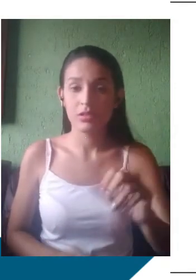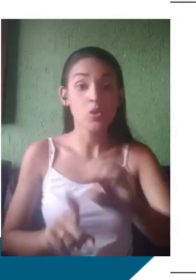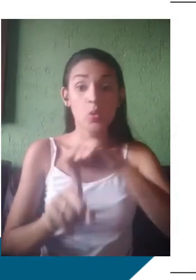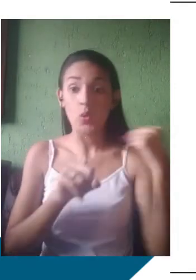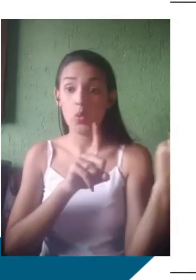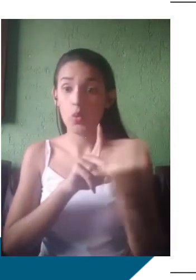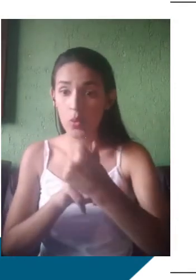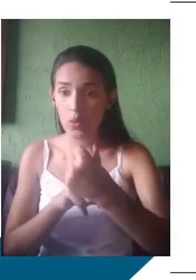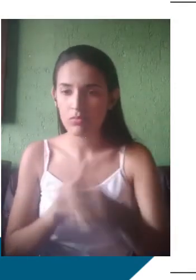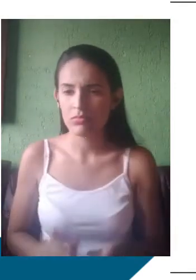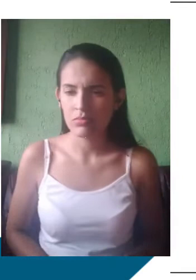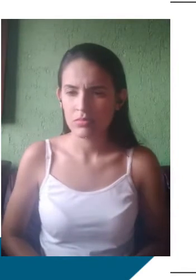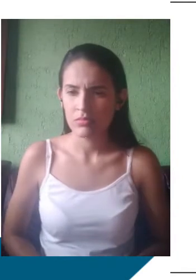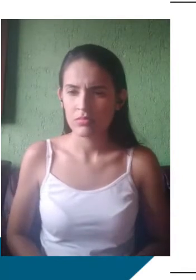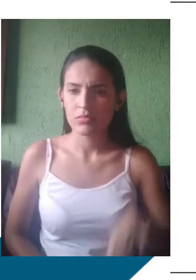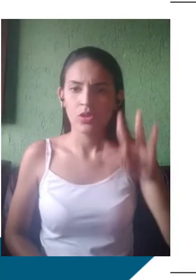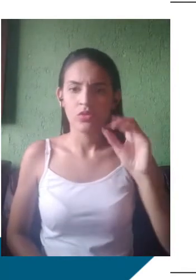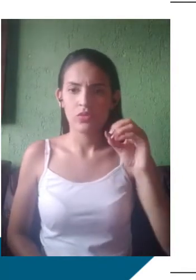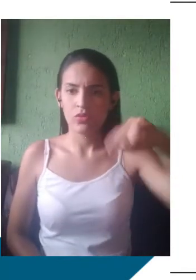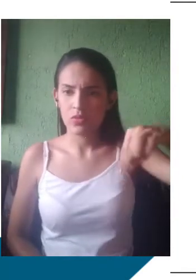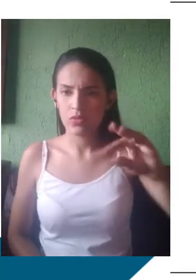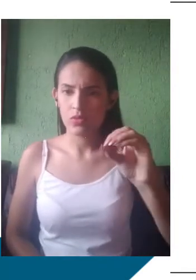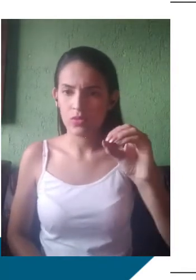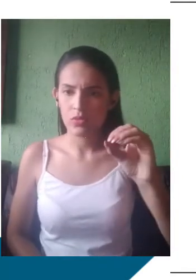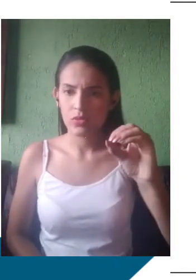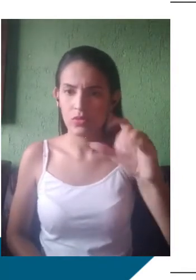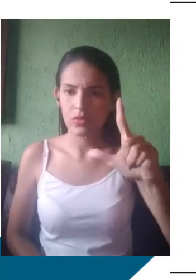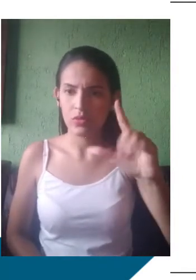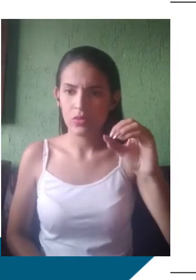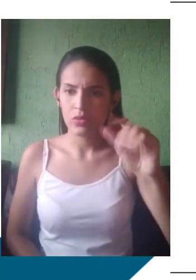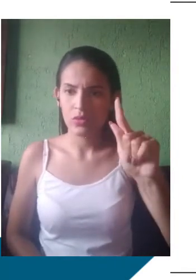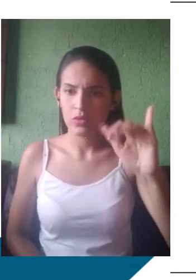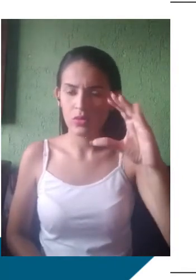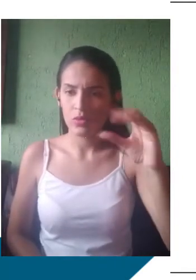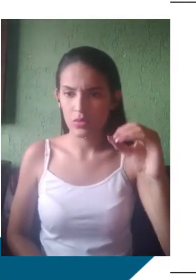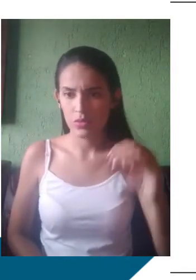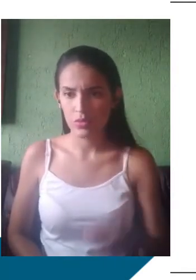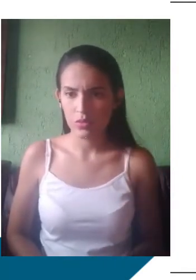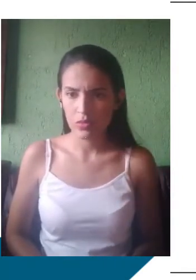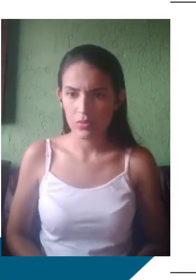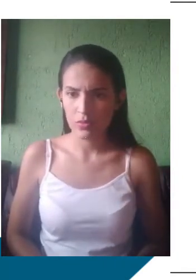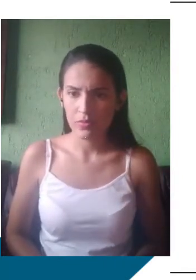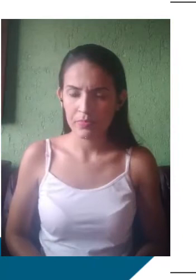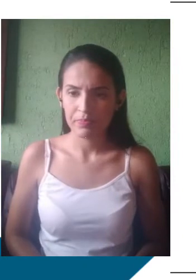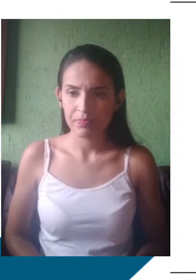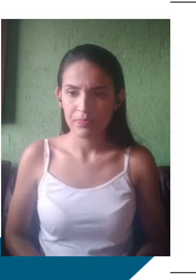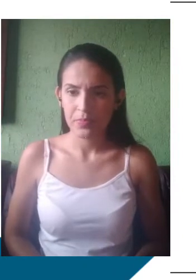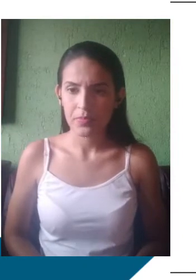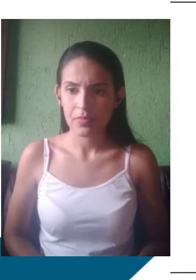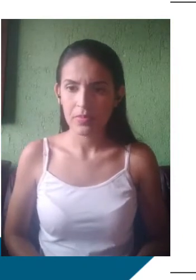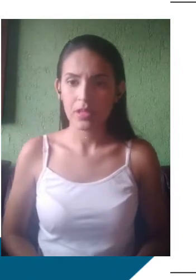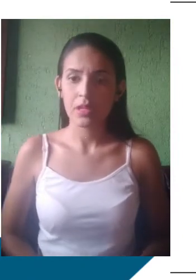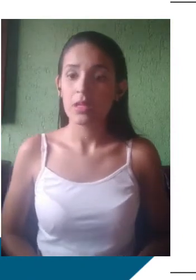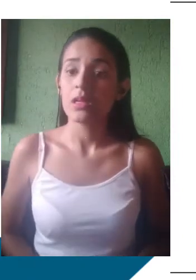de pronúncia em determinadas combinações. Se o falante diz Flamengo ou Framengo, a gente consegue identificar uma questão